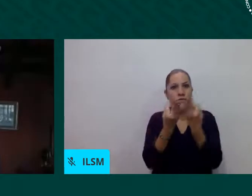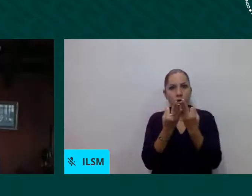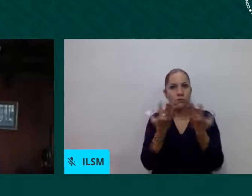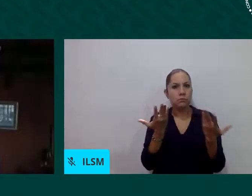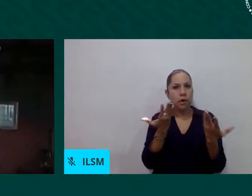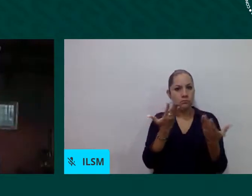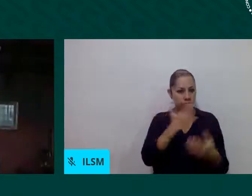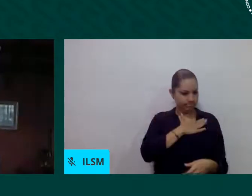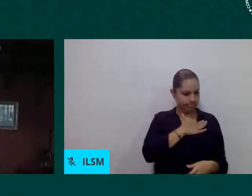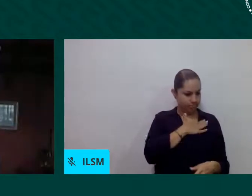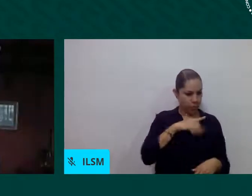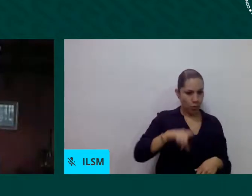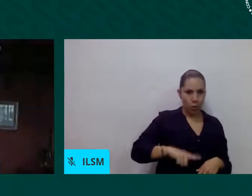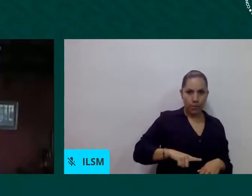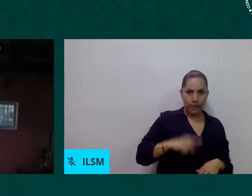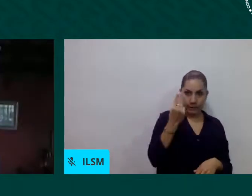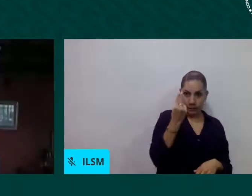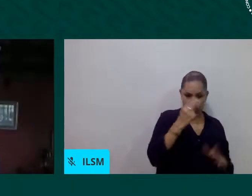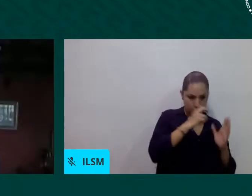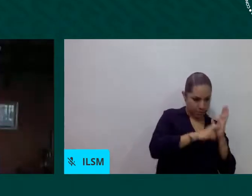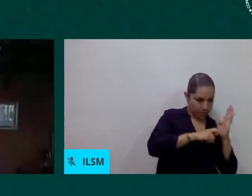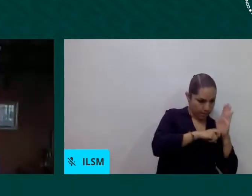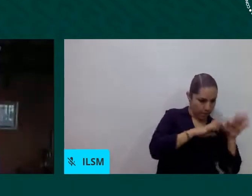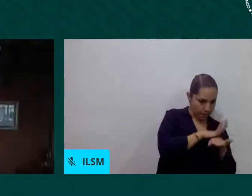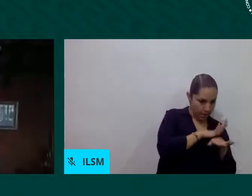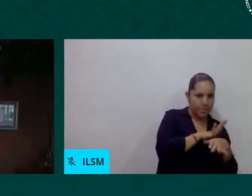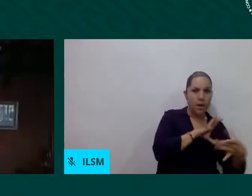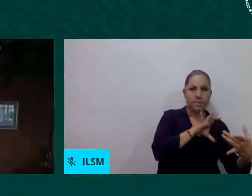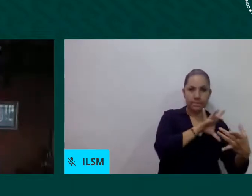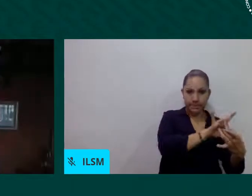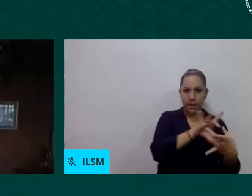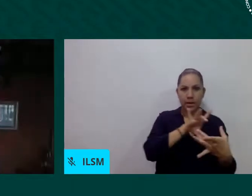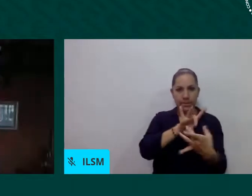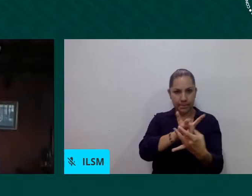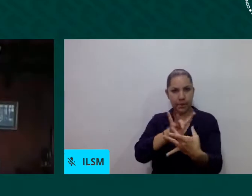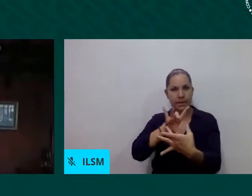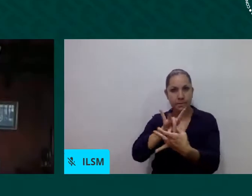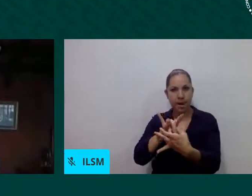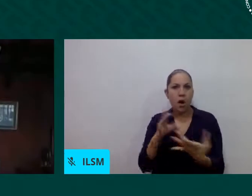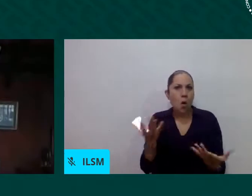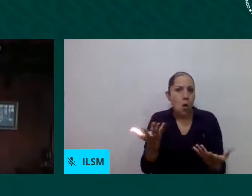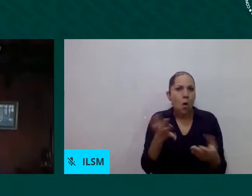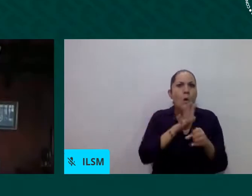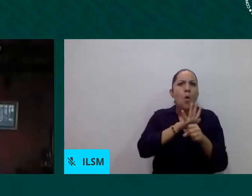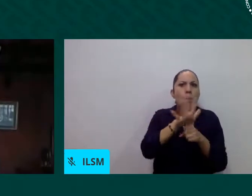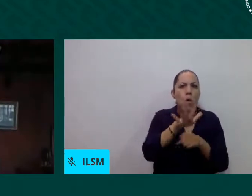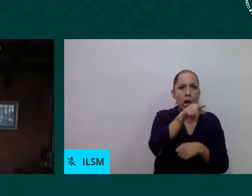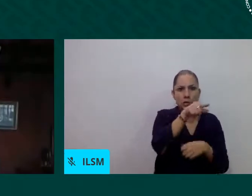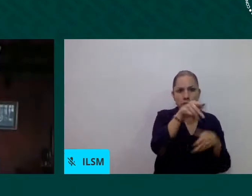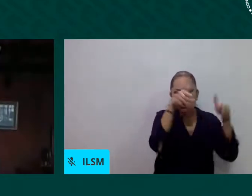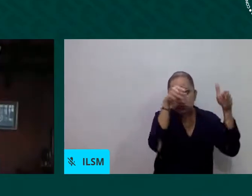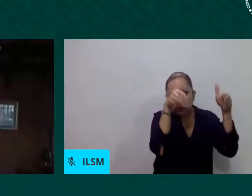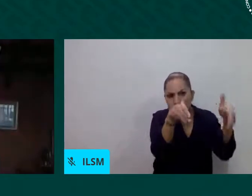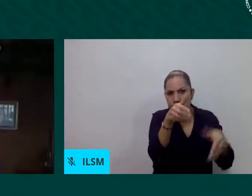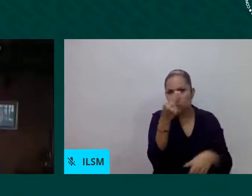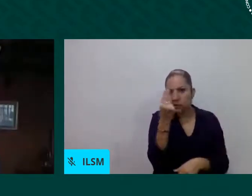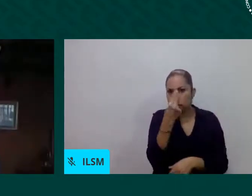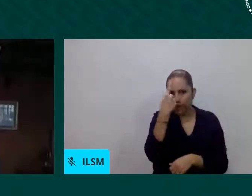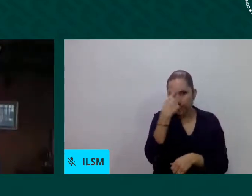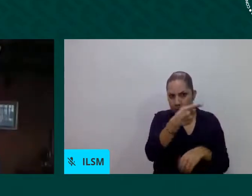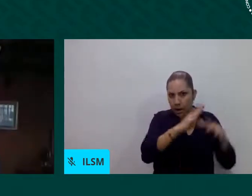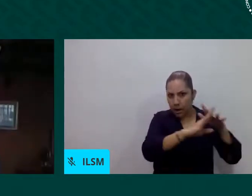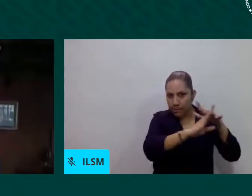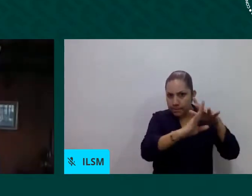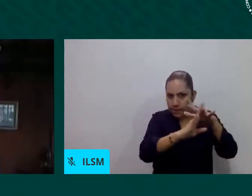demandas que impone un cohorte de migrantes hicimos un servicio de estamos